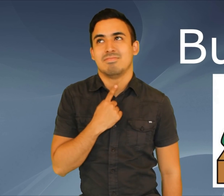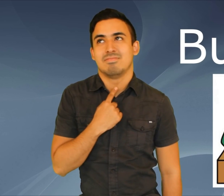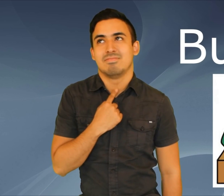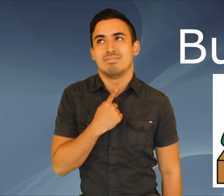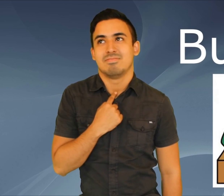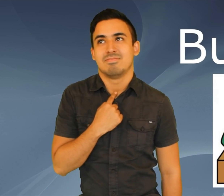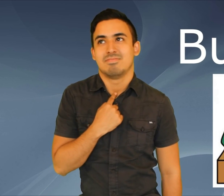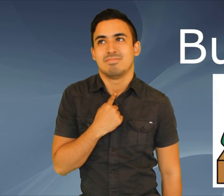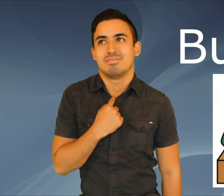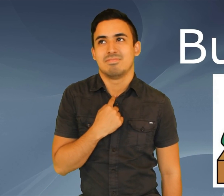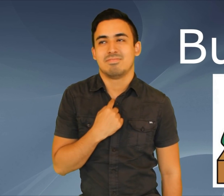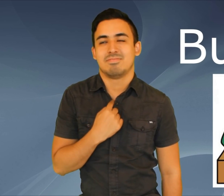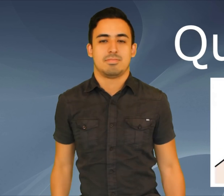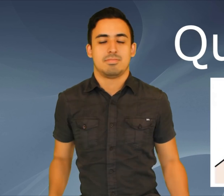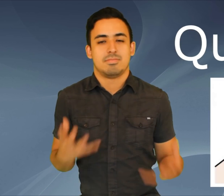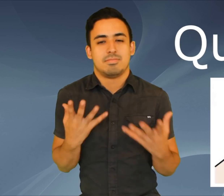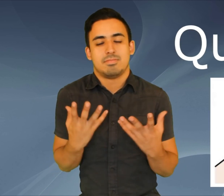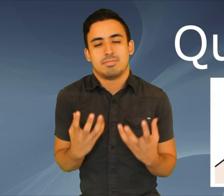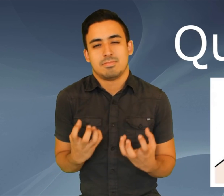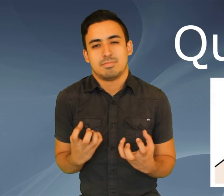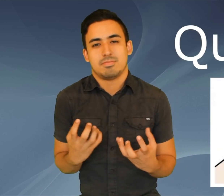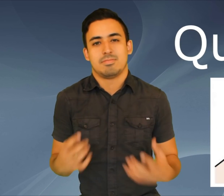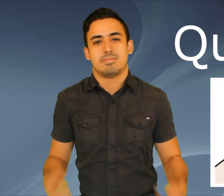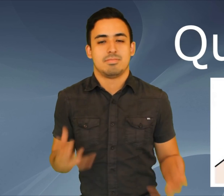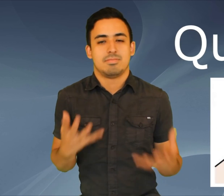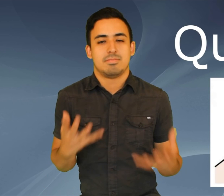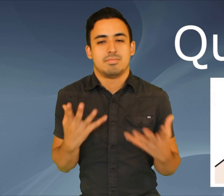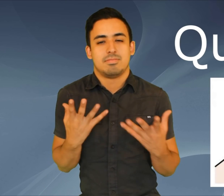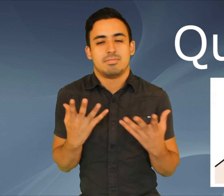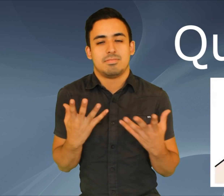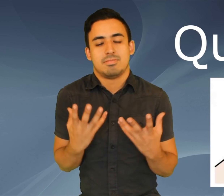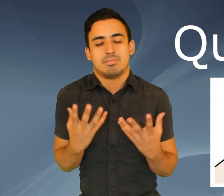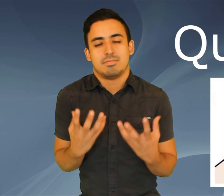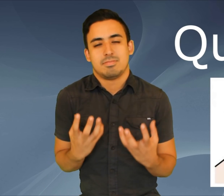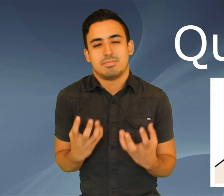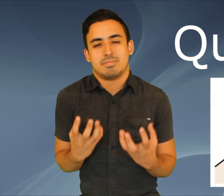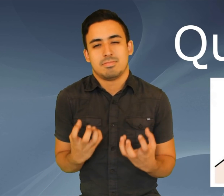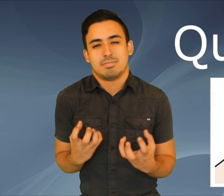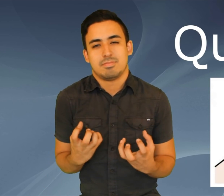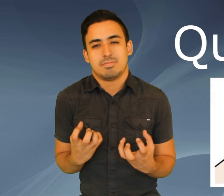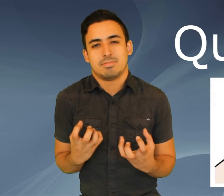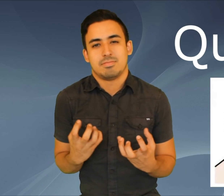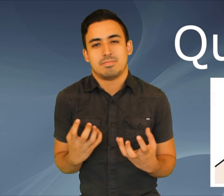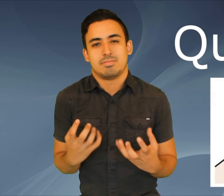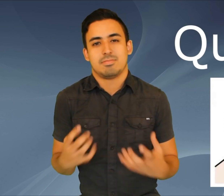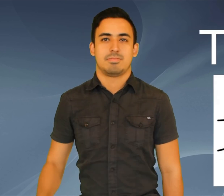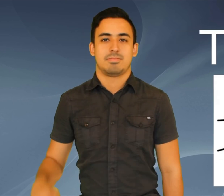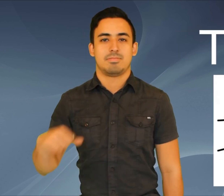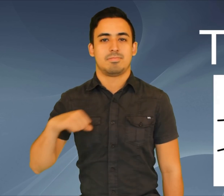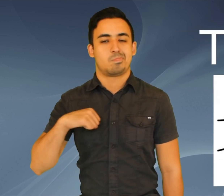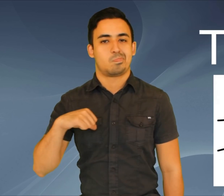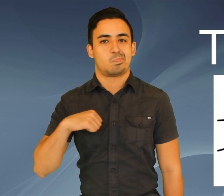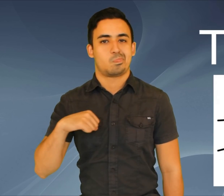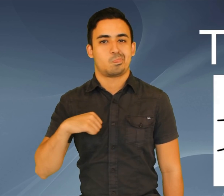buscar Querer, querer Querer Tener,